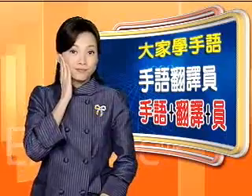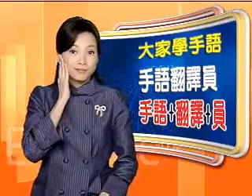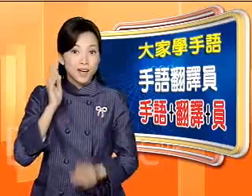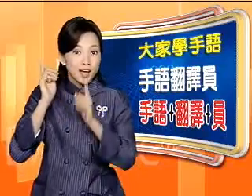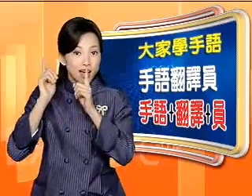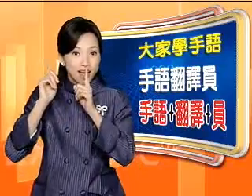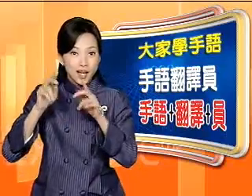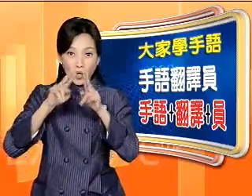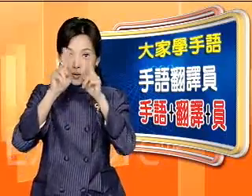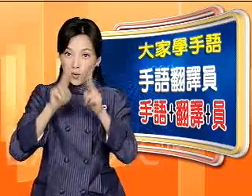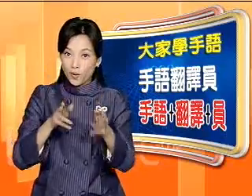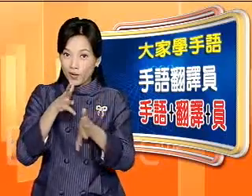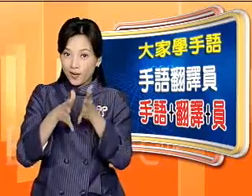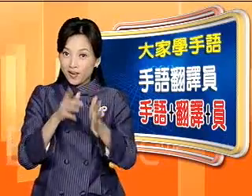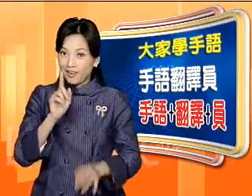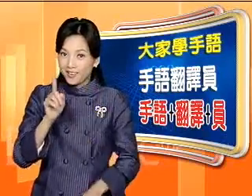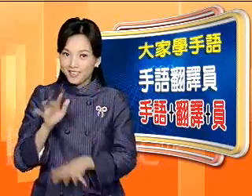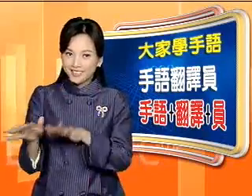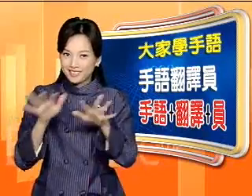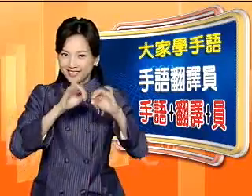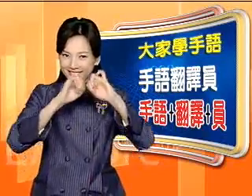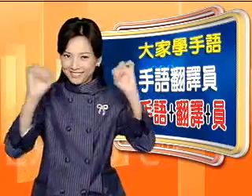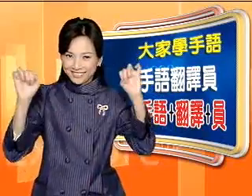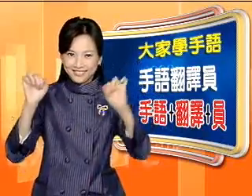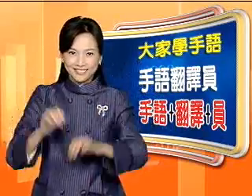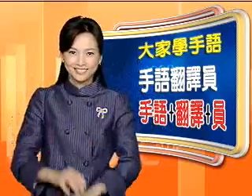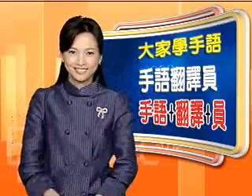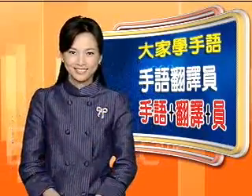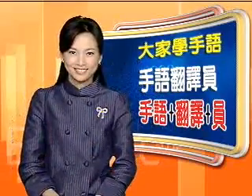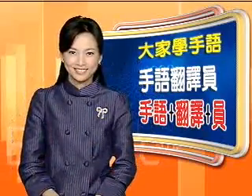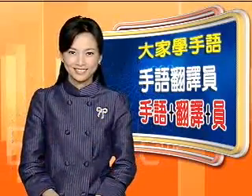时间了龙人和听人的国际手语要怎么比呢一起来学学